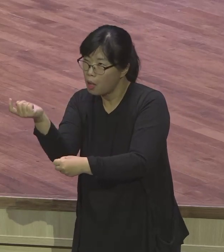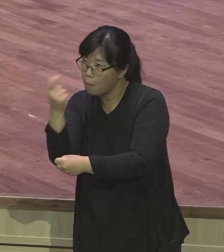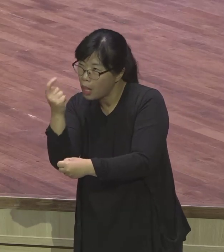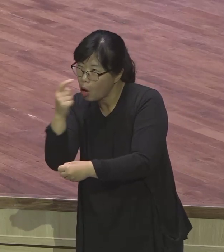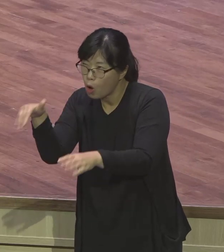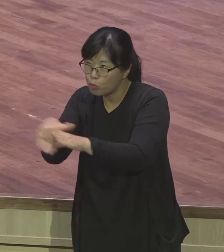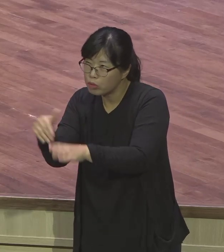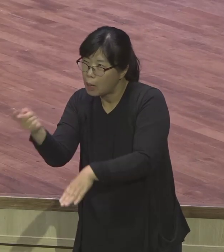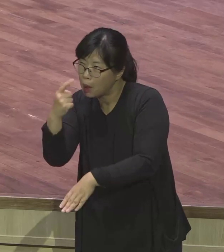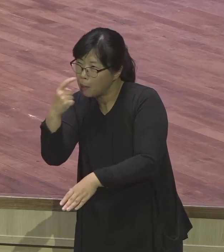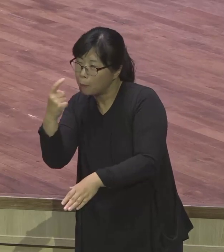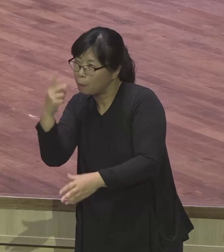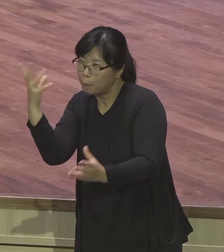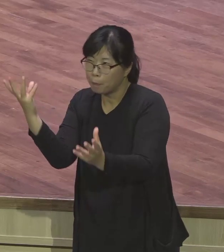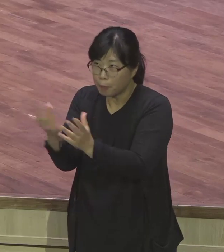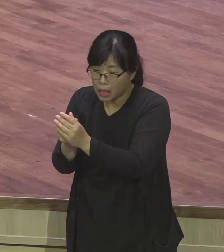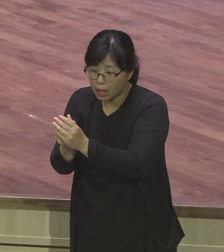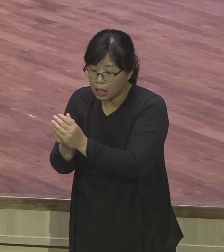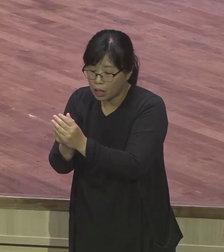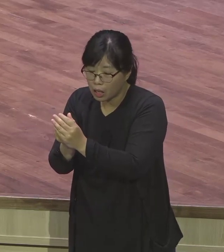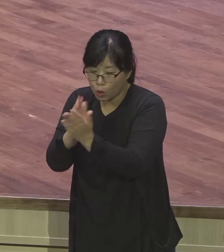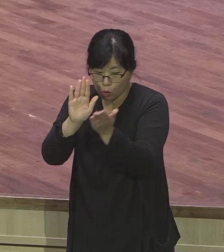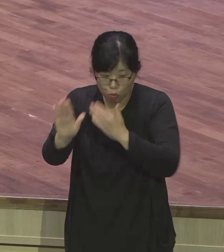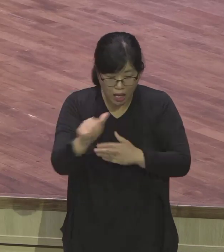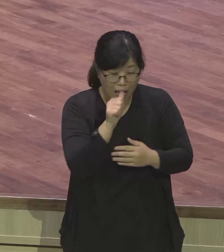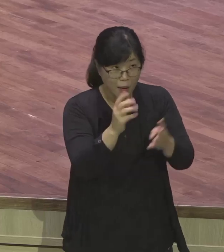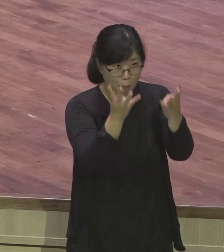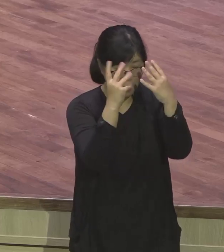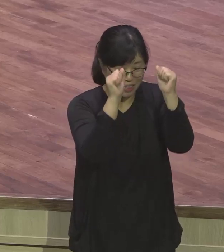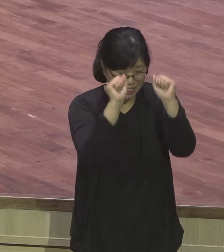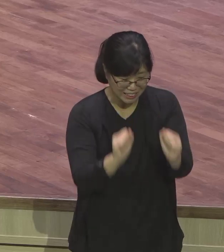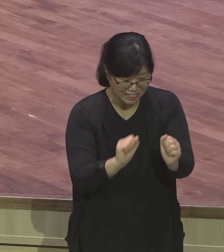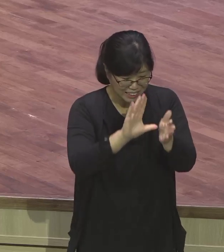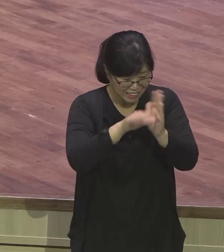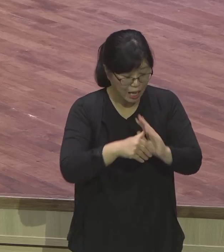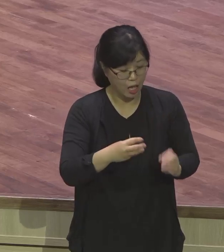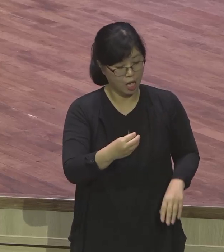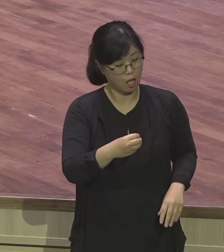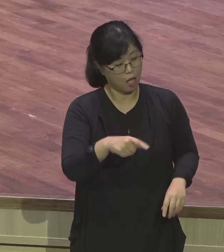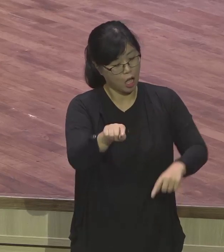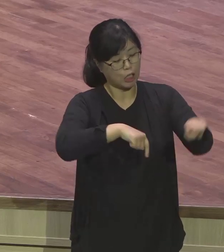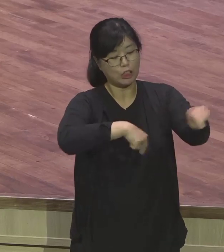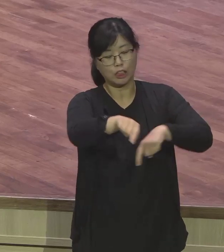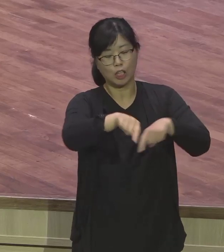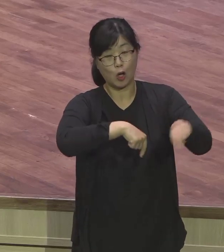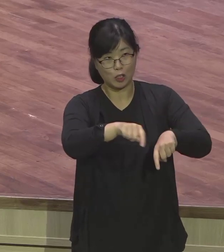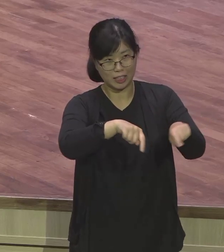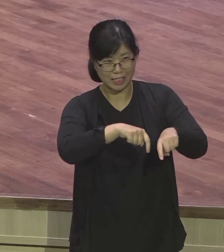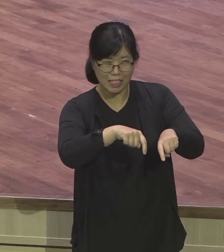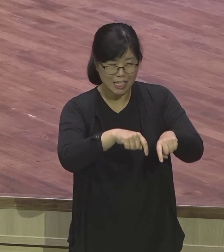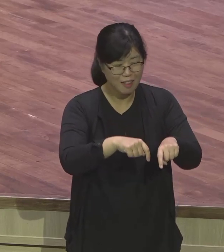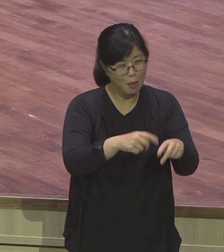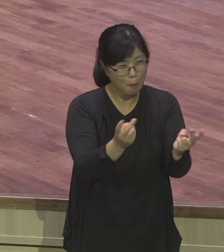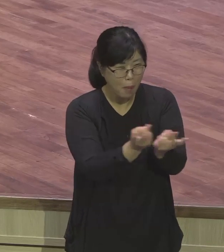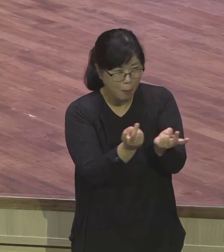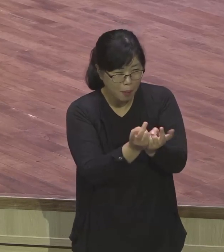감옥에서 누구 언어로 충실이고 언어로 간실이고 어느 정치꾼들 다 들은 데다가 애굽 문화에 대해서